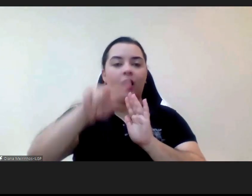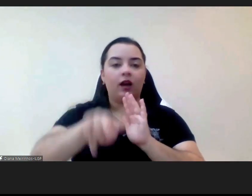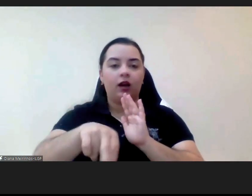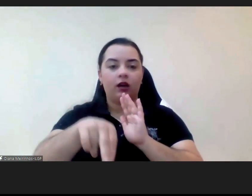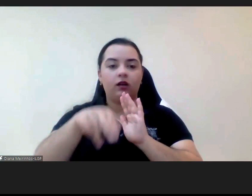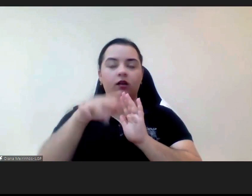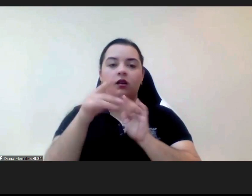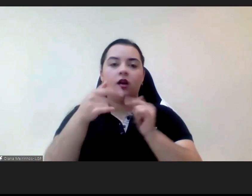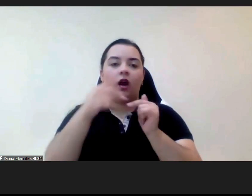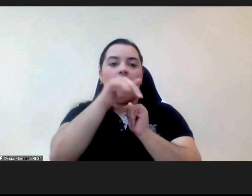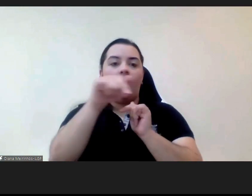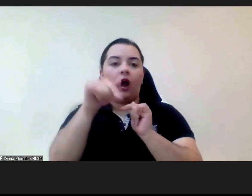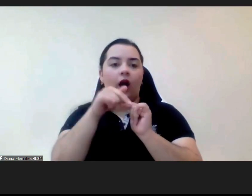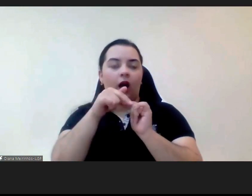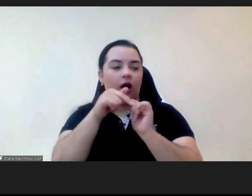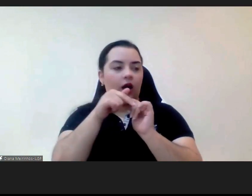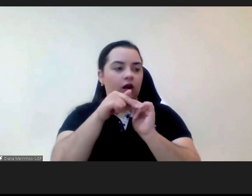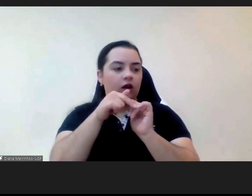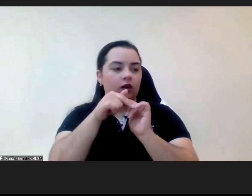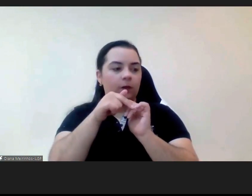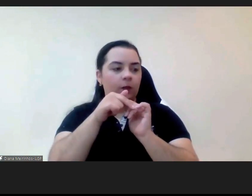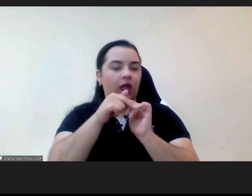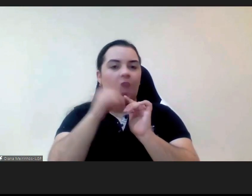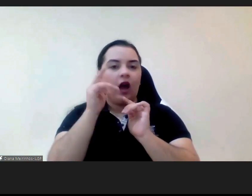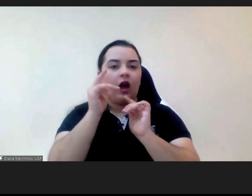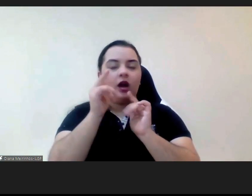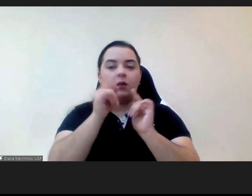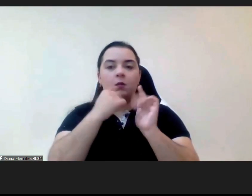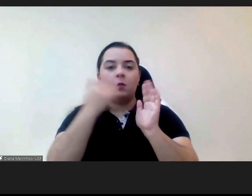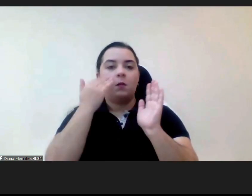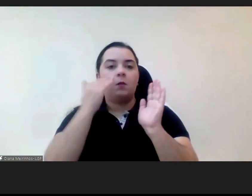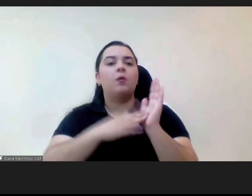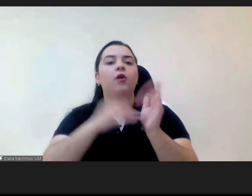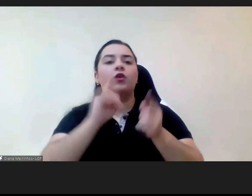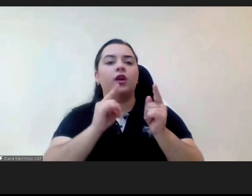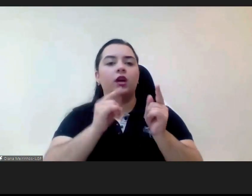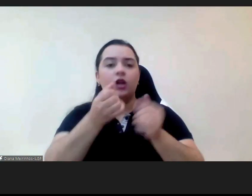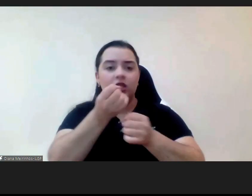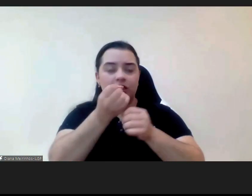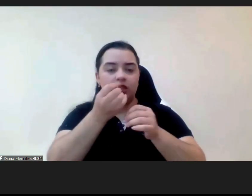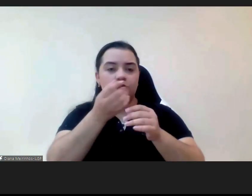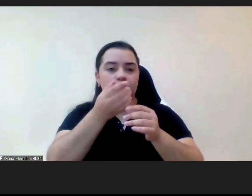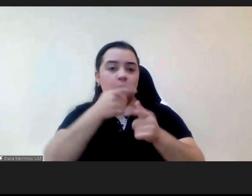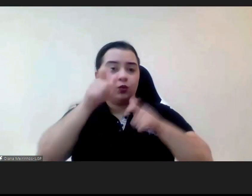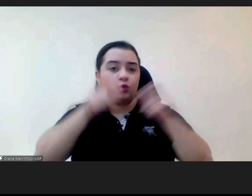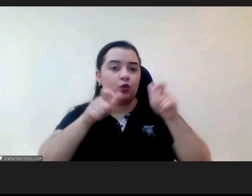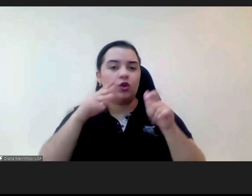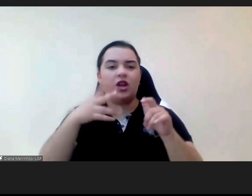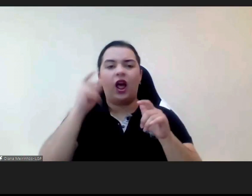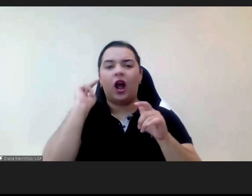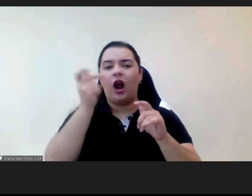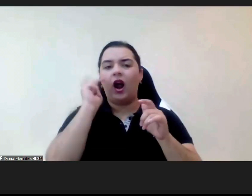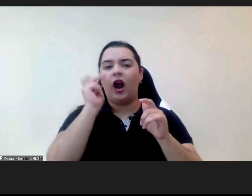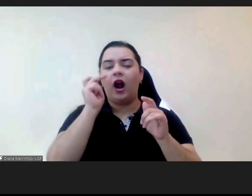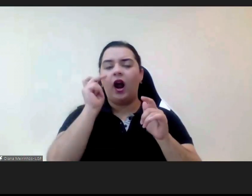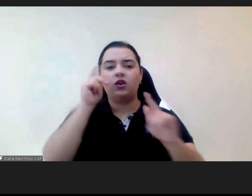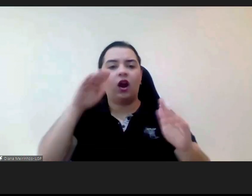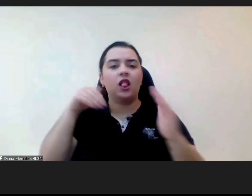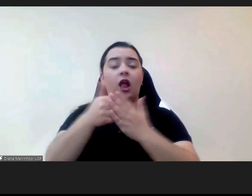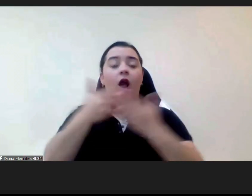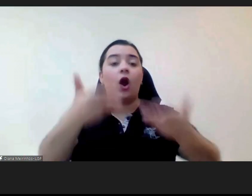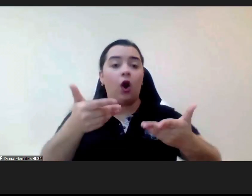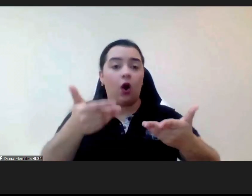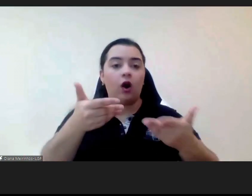vítimas pessoas a revelar e muitas delas a maioria são pessoas com grandes